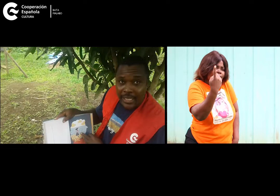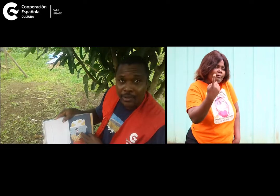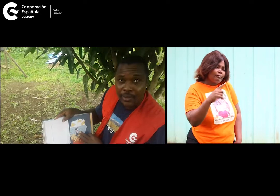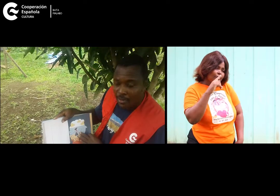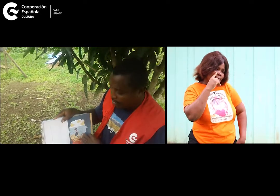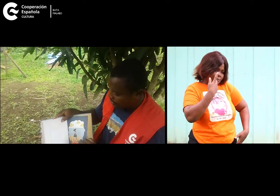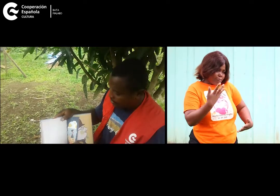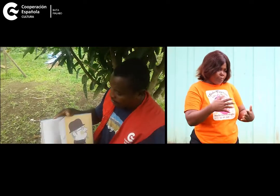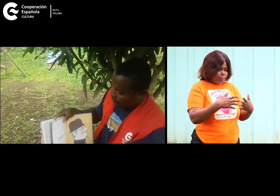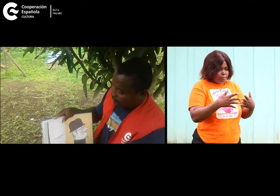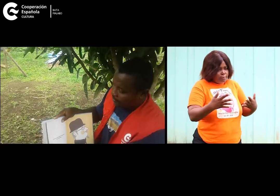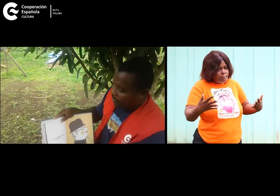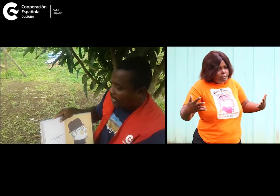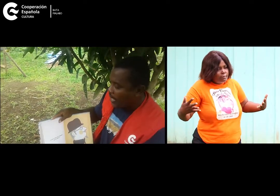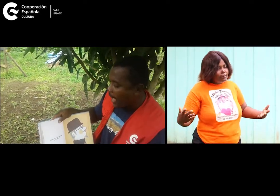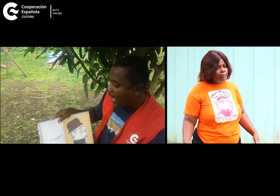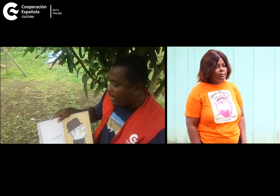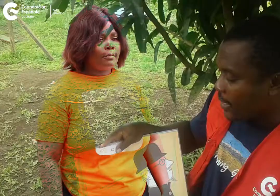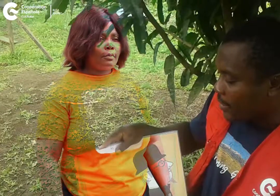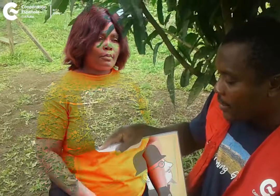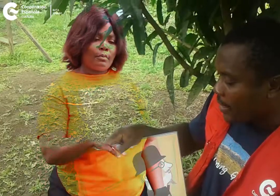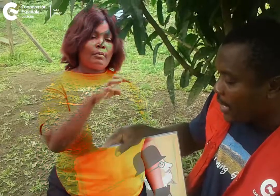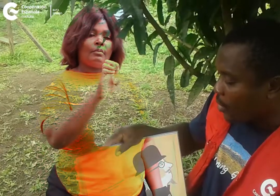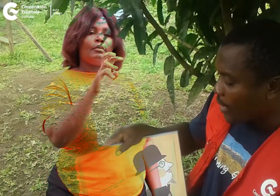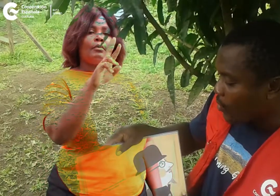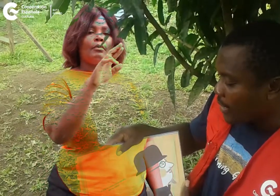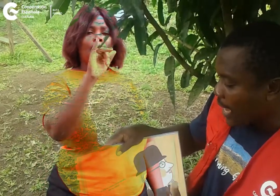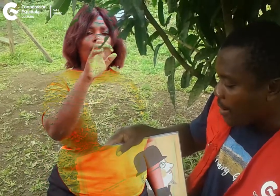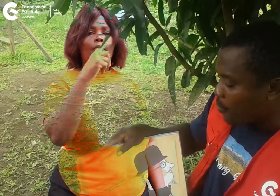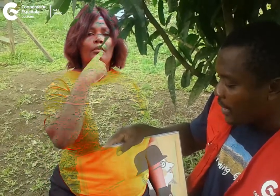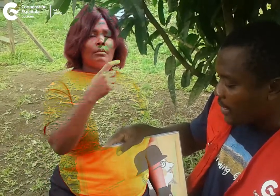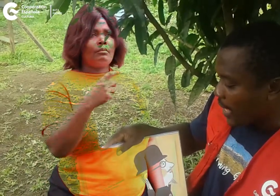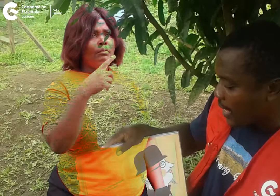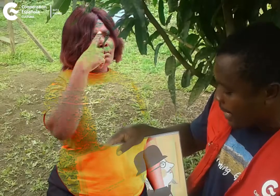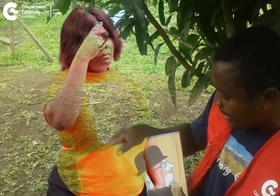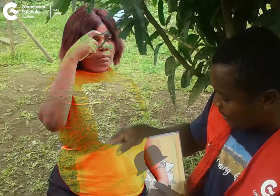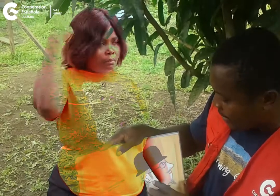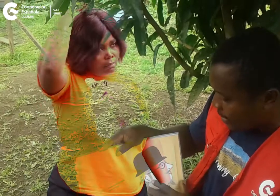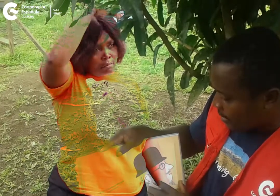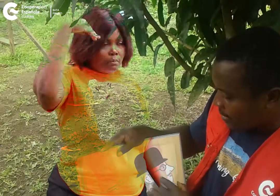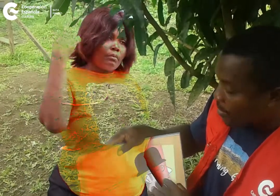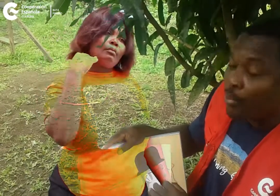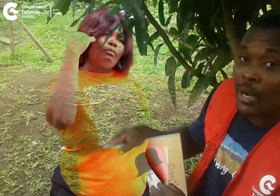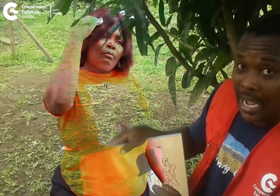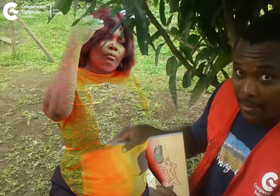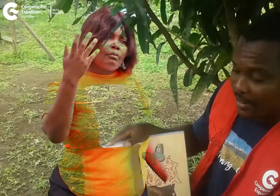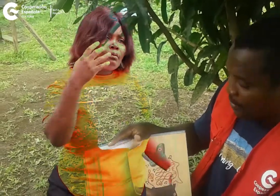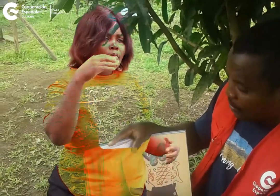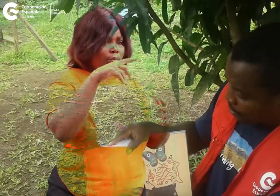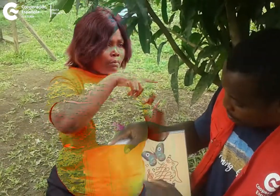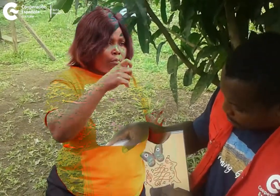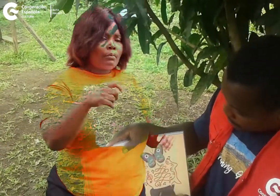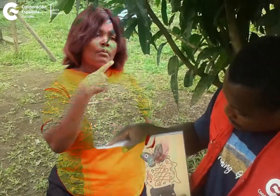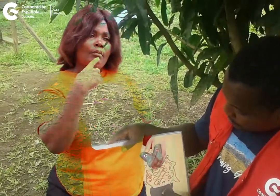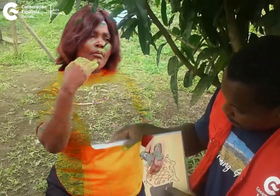aburridísimo no a eric le ronda una musiquita en la cabeza por la cabeza